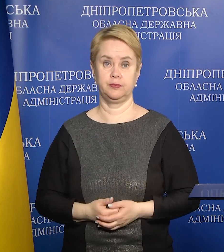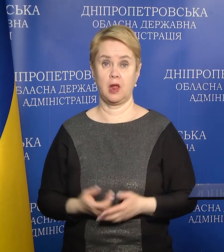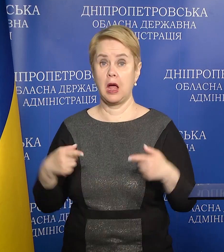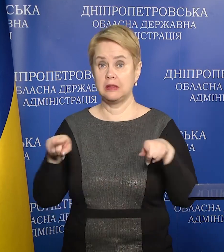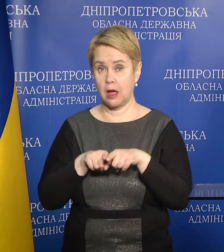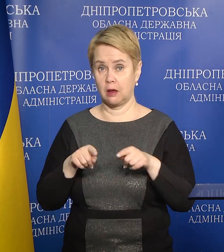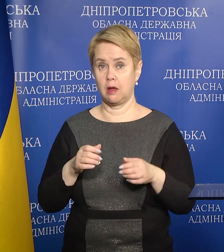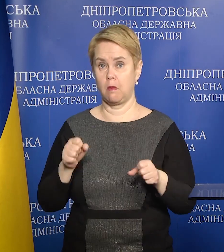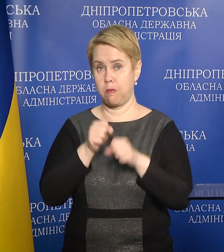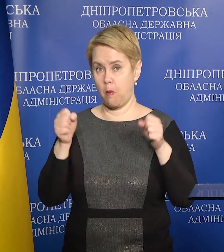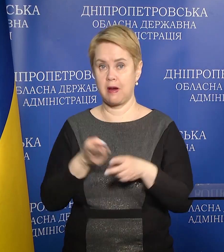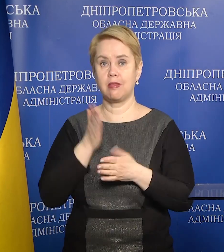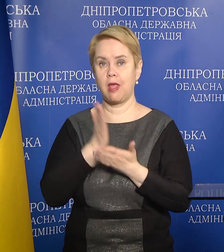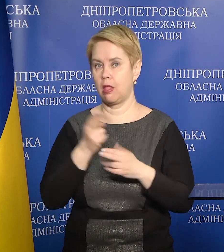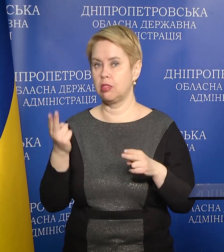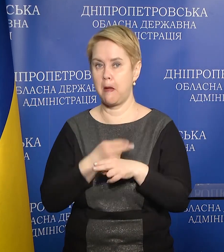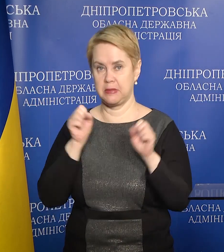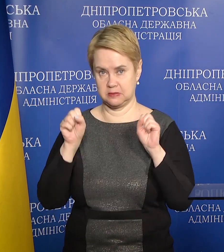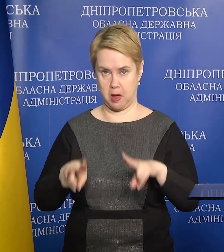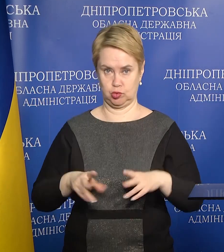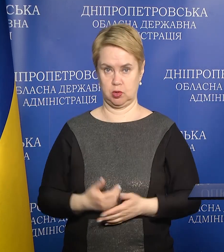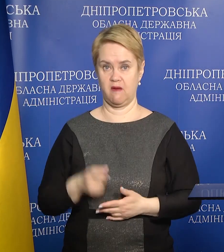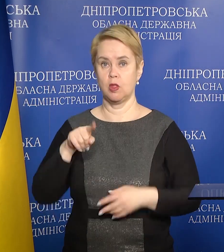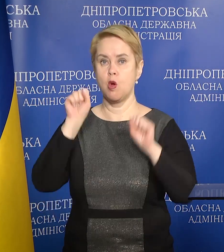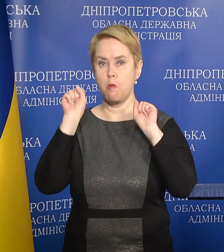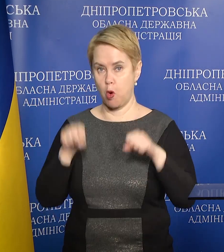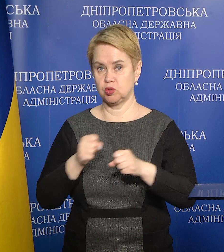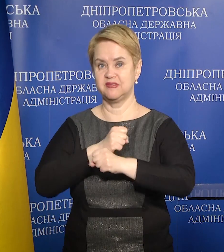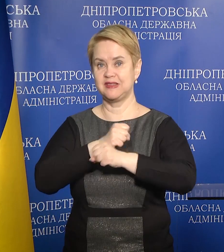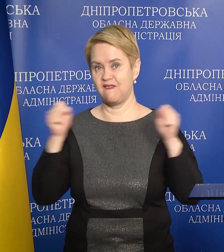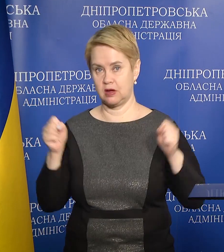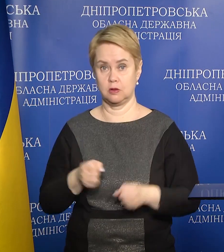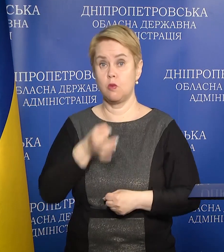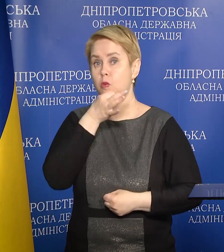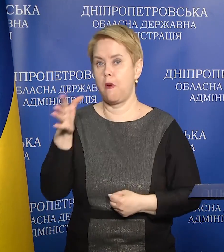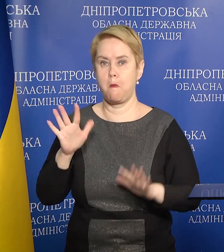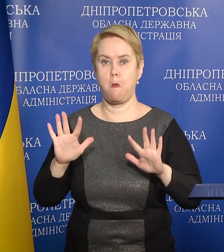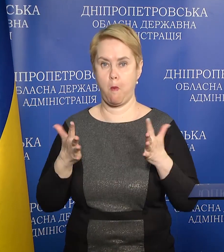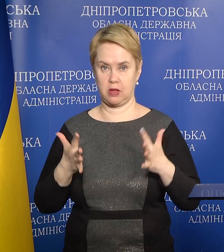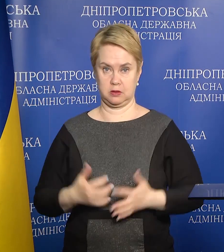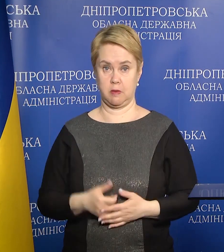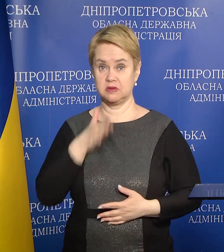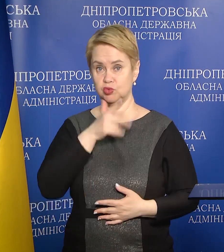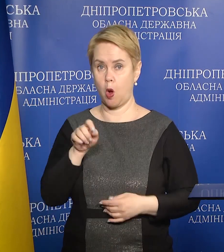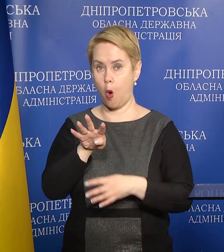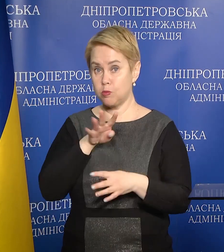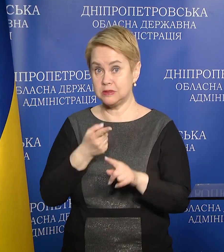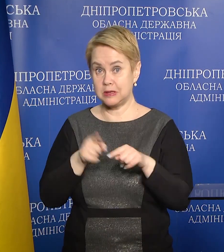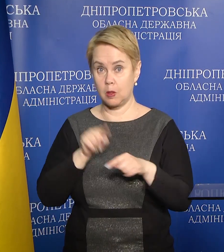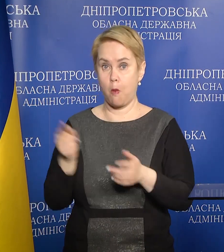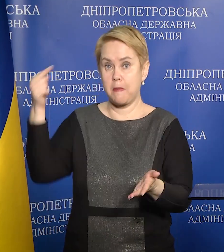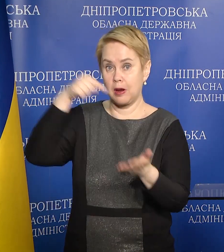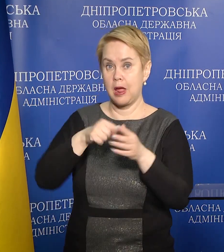Такі боєприпаси є небезпечними. Вони можуть взриватися в будь-який момент. Під час обстрілу вони